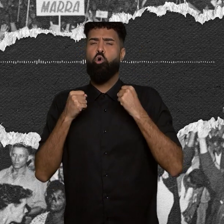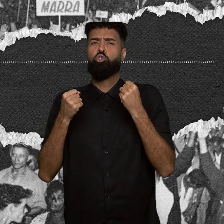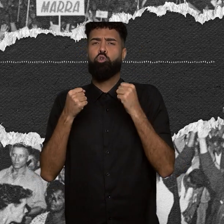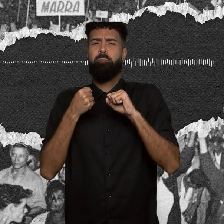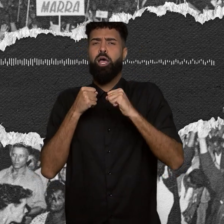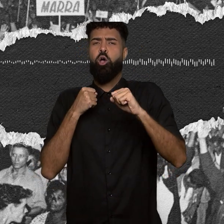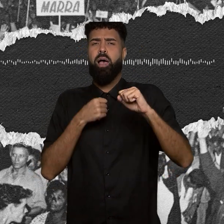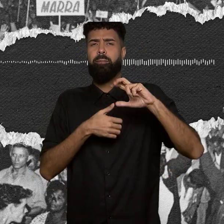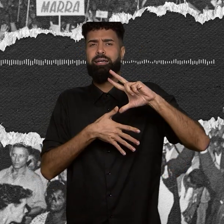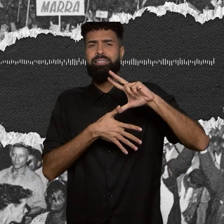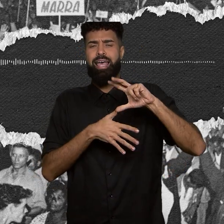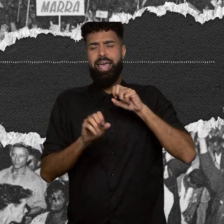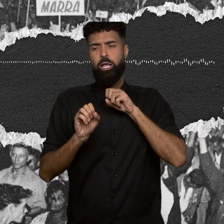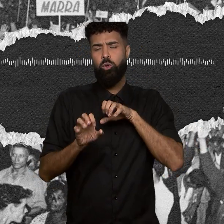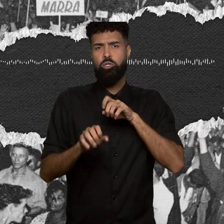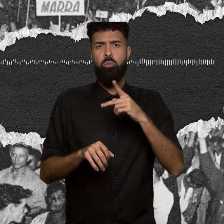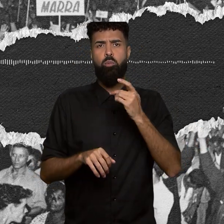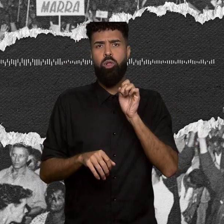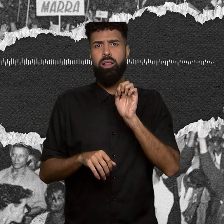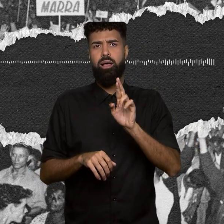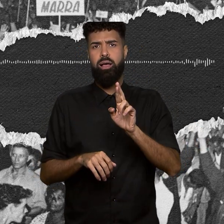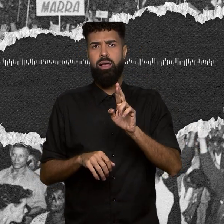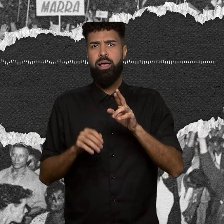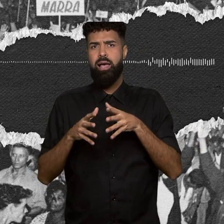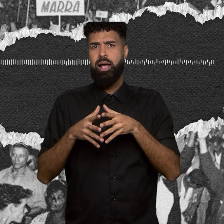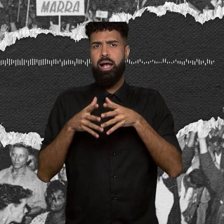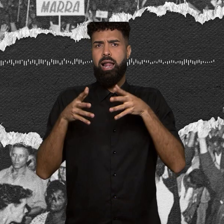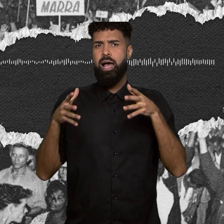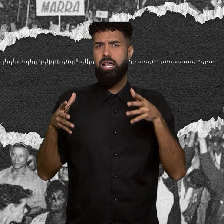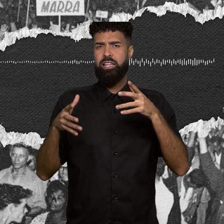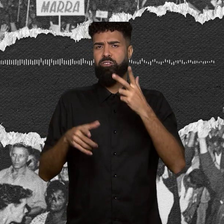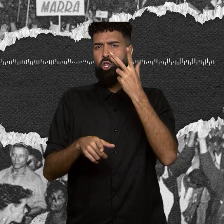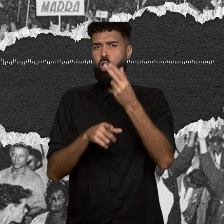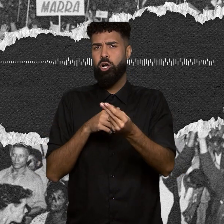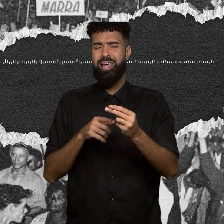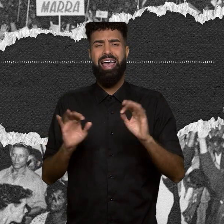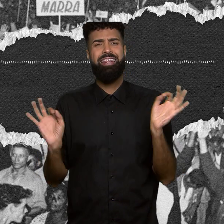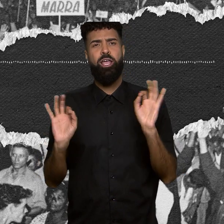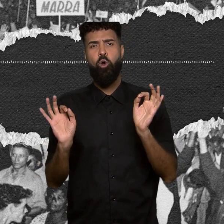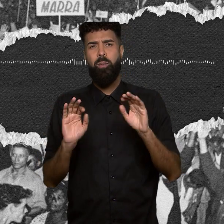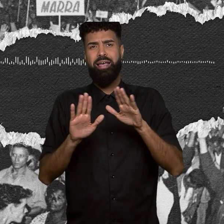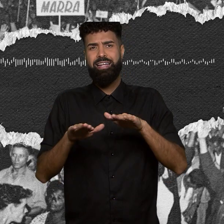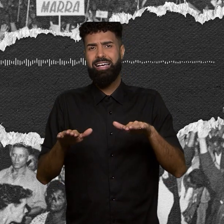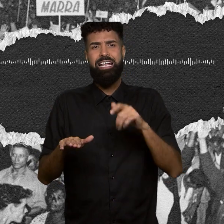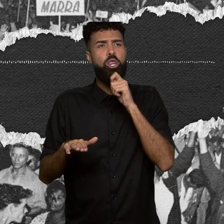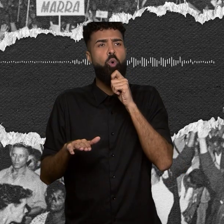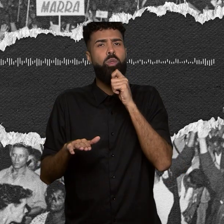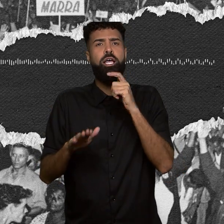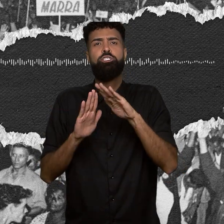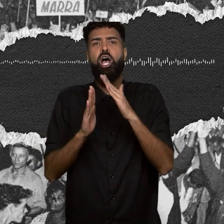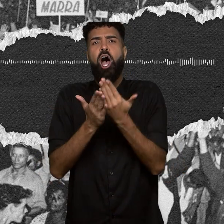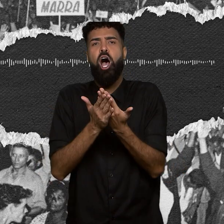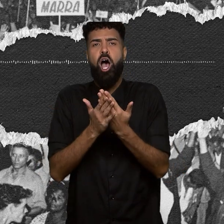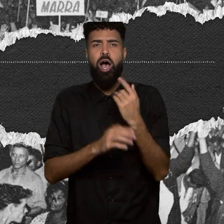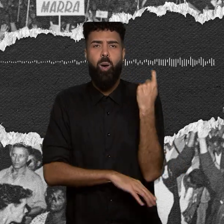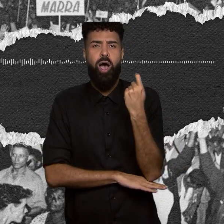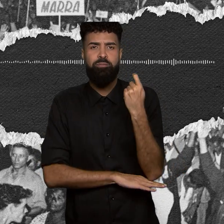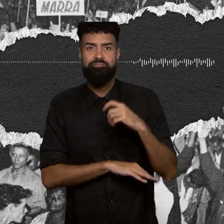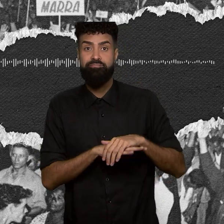popular. Grande vitória! Nenhuma criança sem escola no Rio Grande do Sul. O governador era Leonel Brizola e